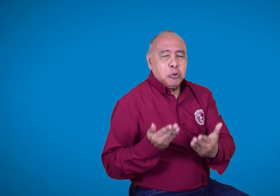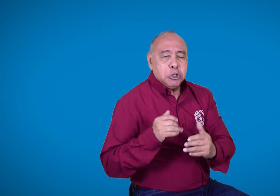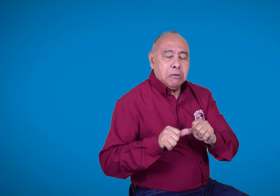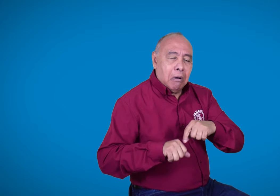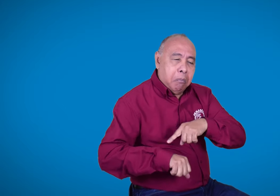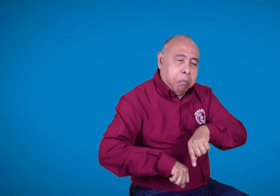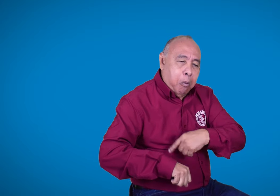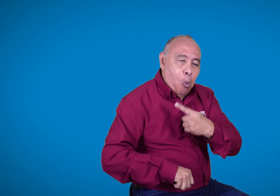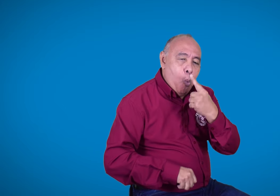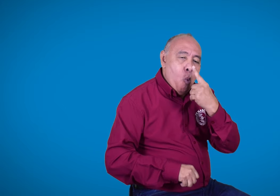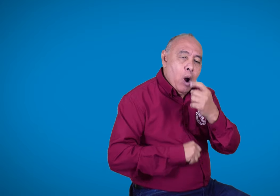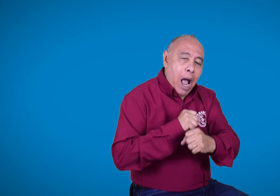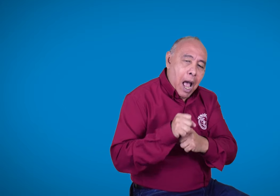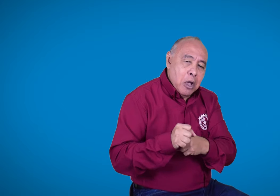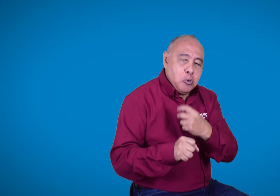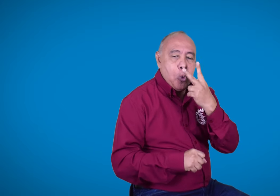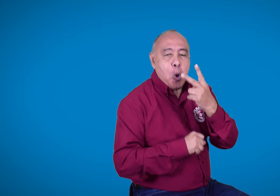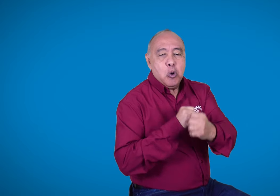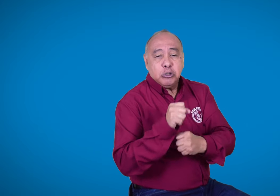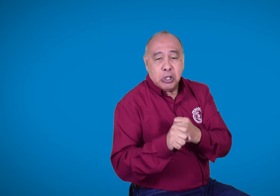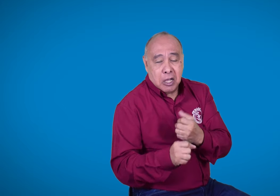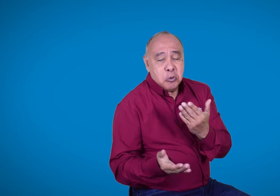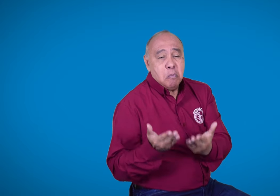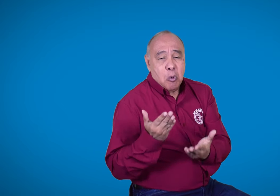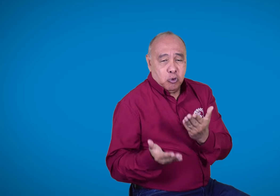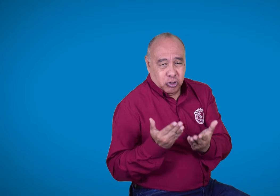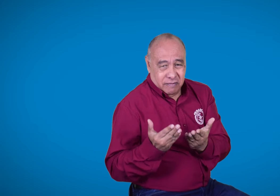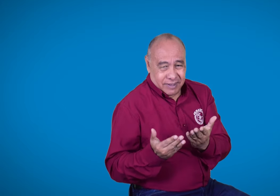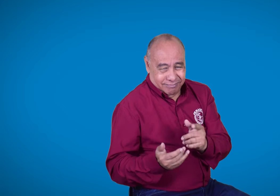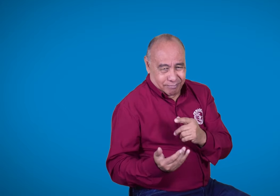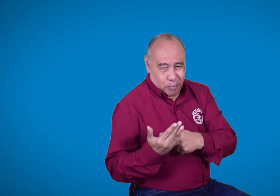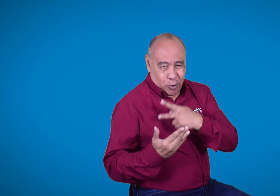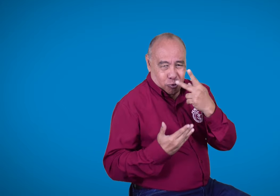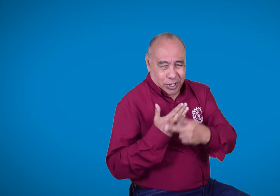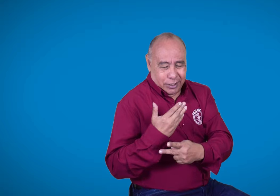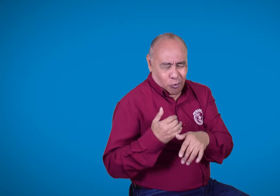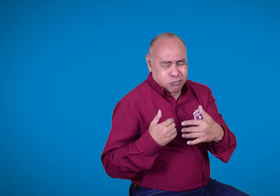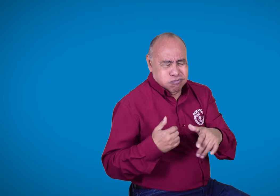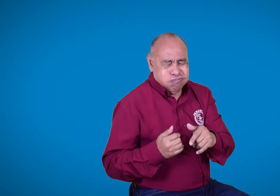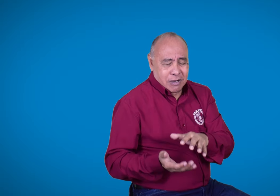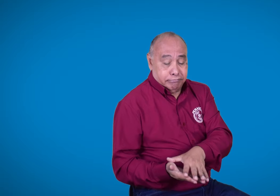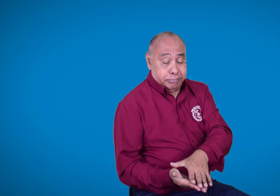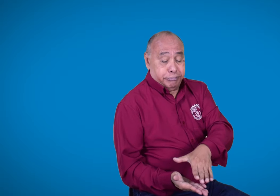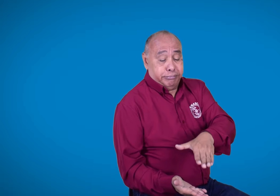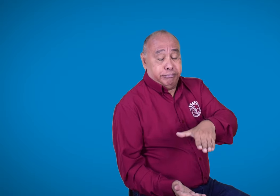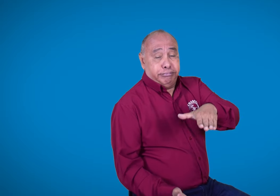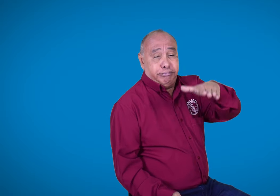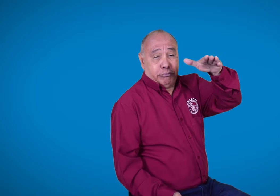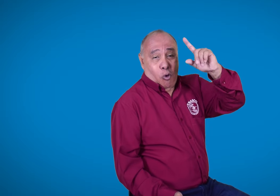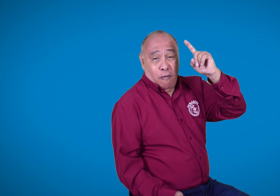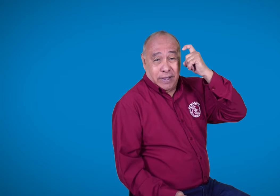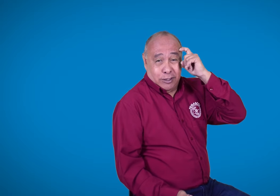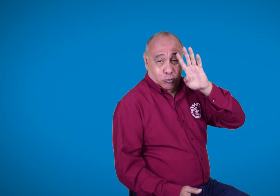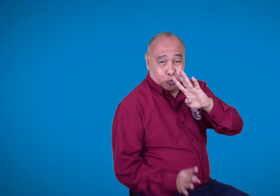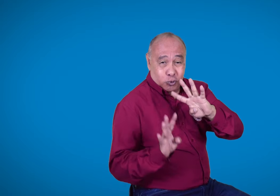radicó hace muy poco y aún falta uno o dos años para su aprobación. Además, porque en el gobierno hay en cola